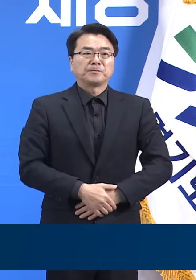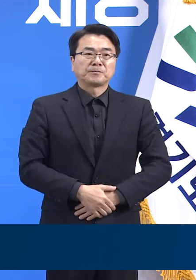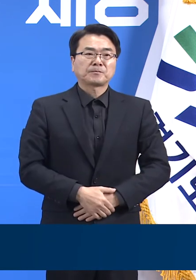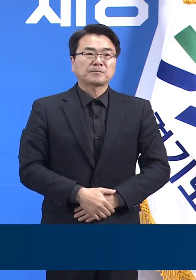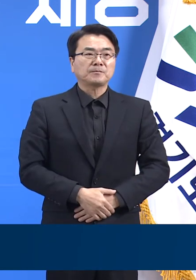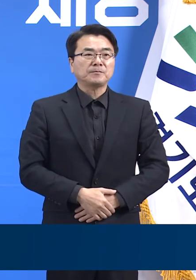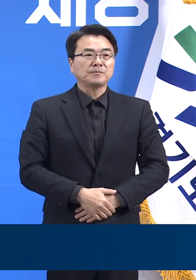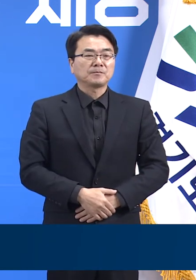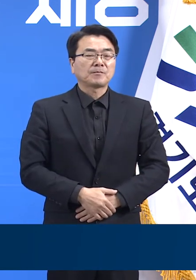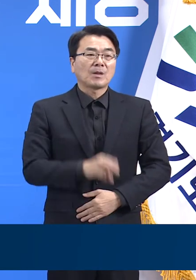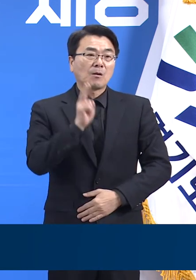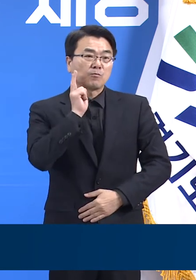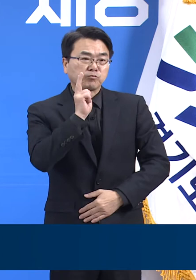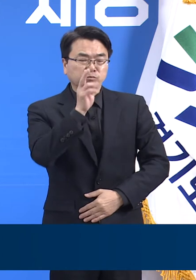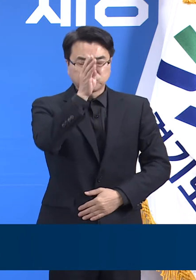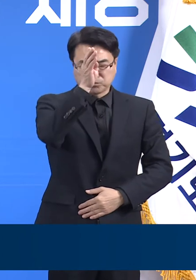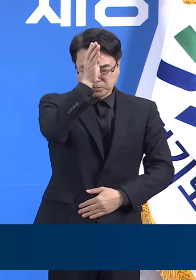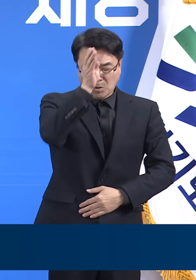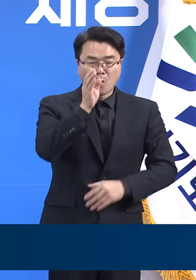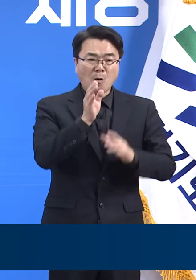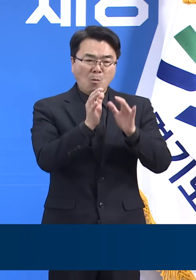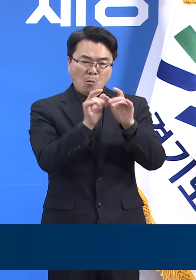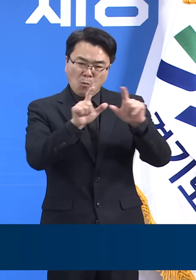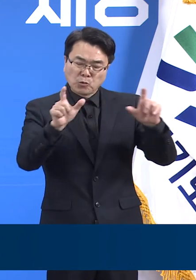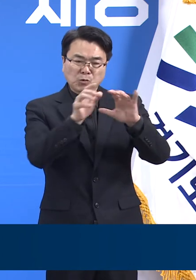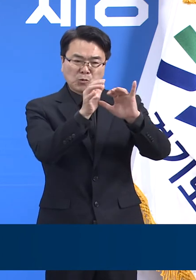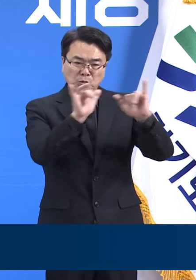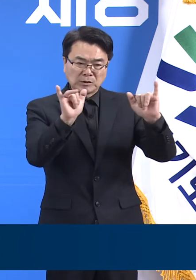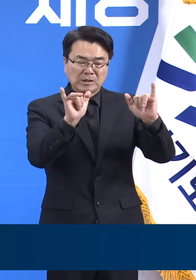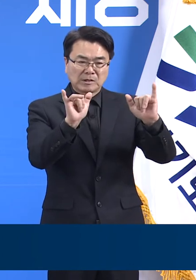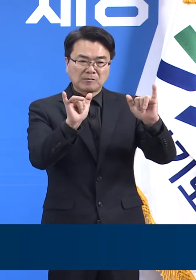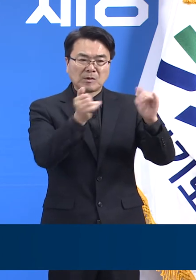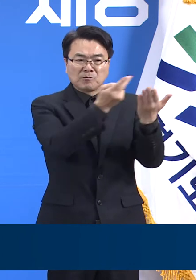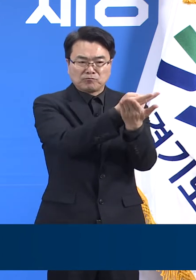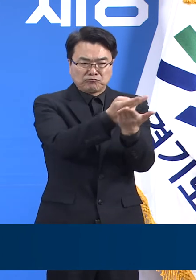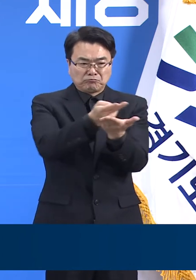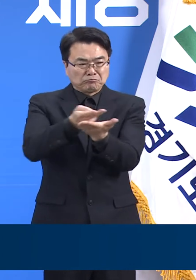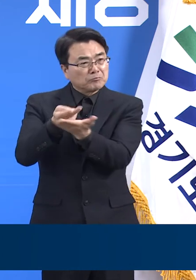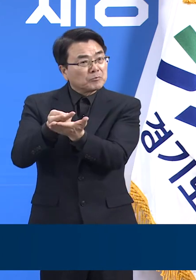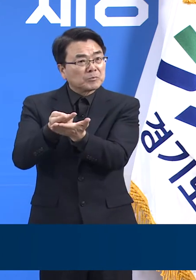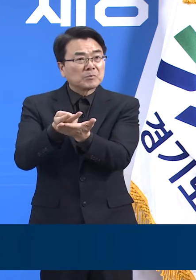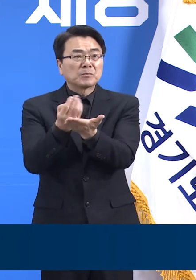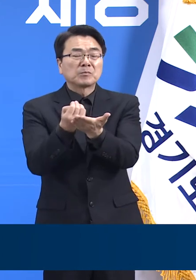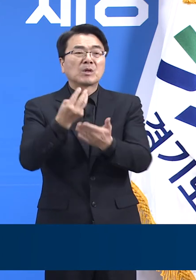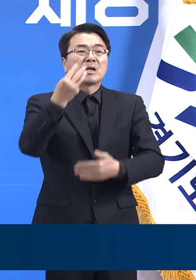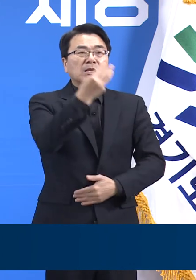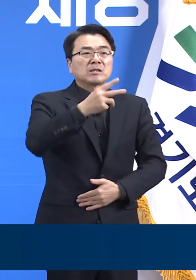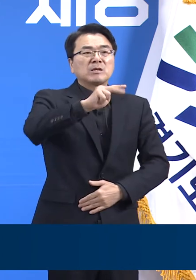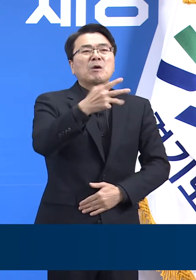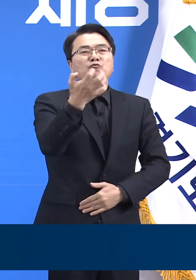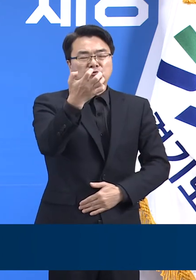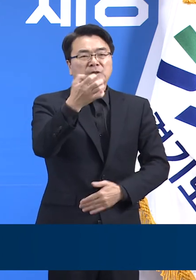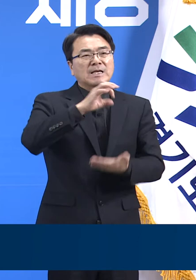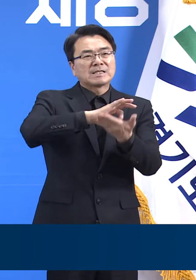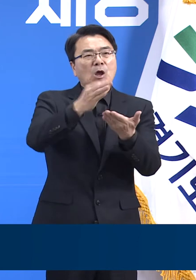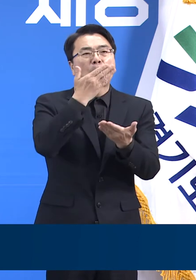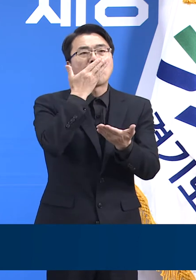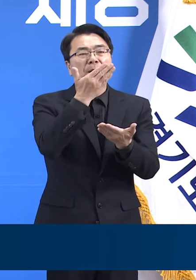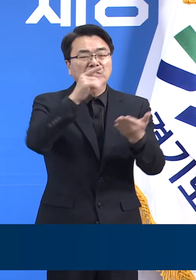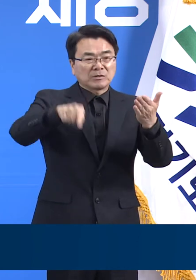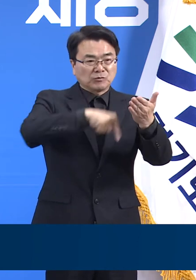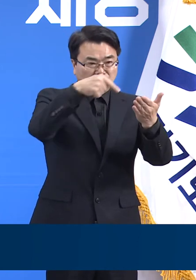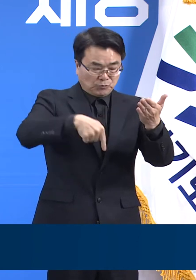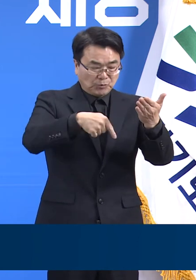기준 일반과 중증 환자 병상을 합한 도내 의료기관 확보 병상은 총 3,290개입니다. 현재 2